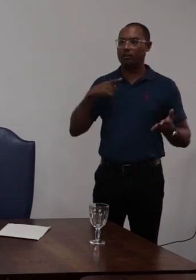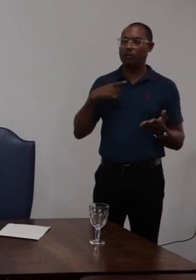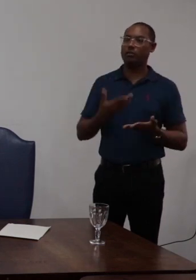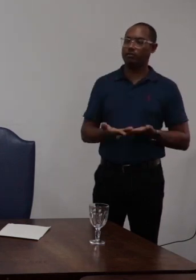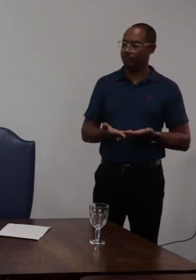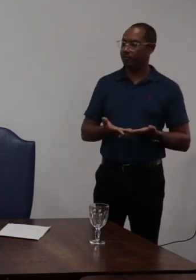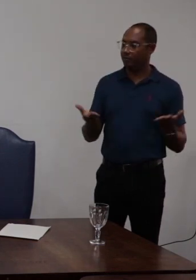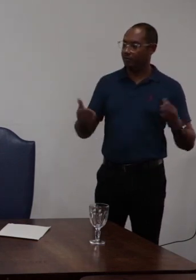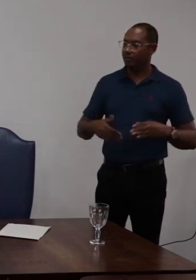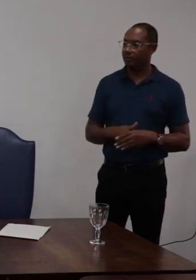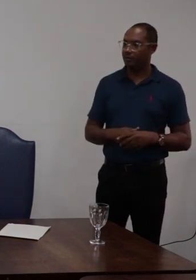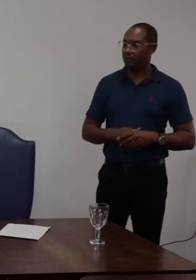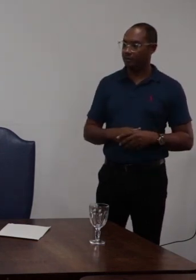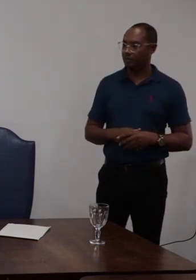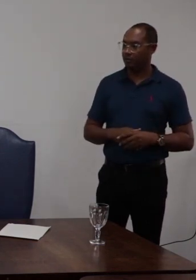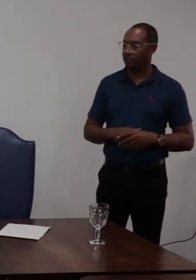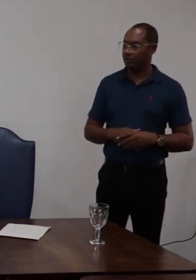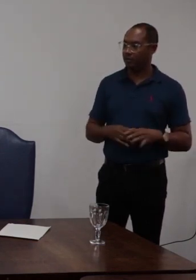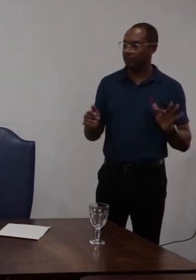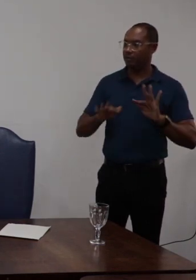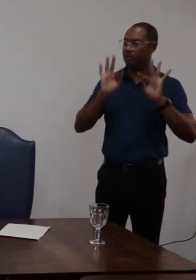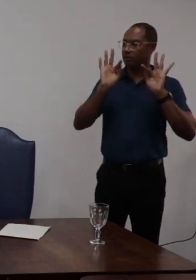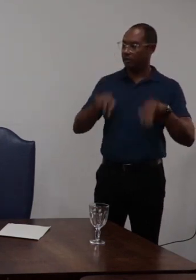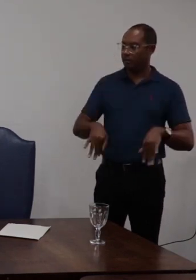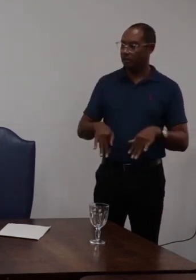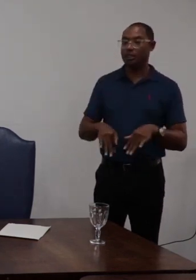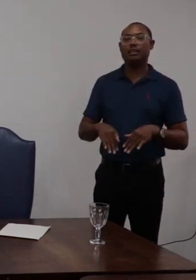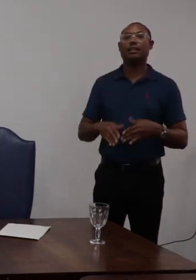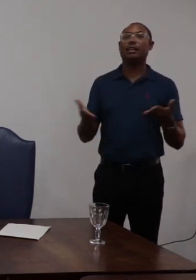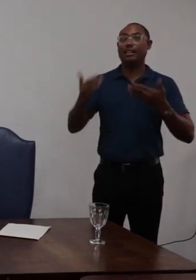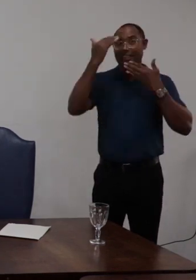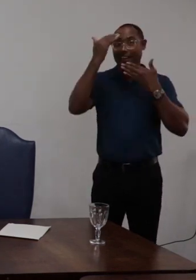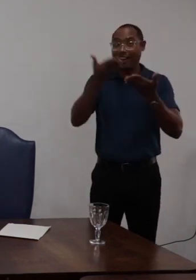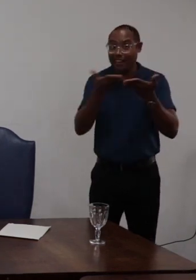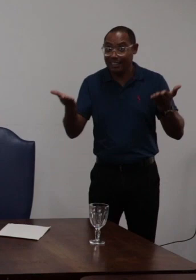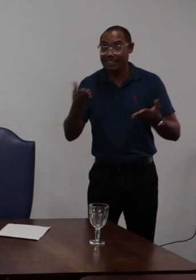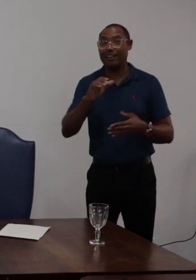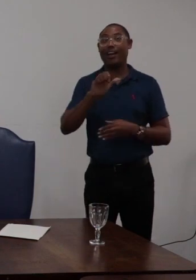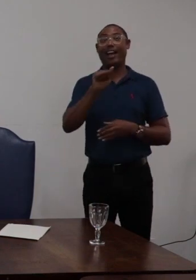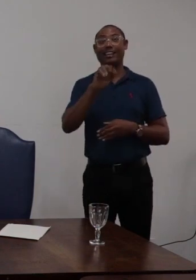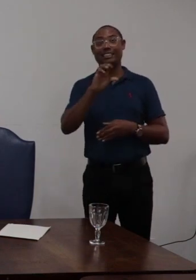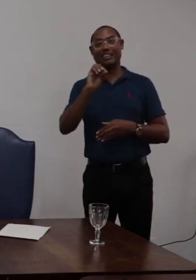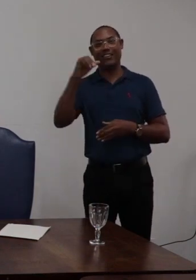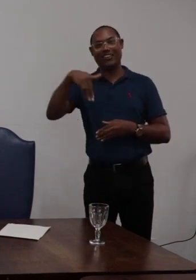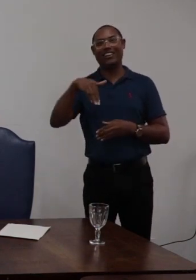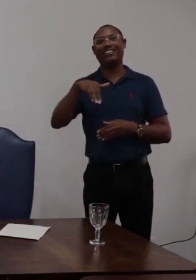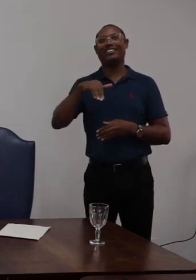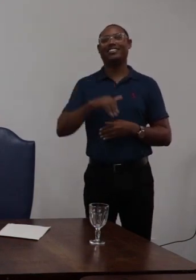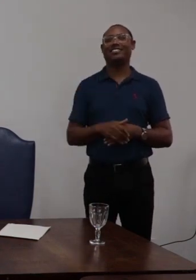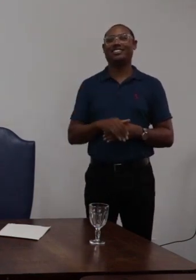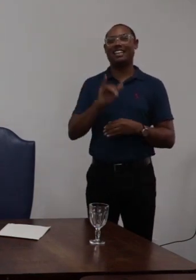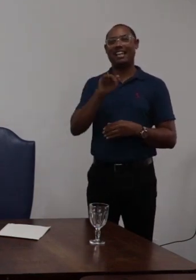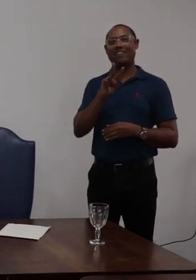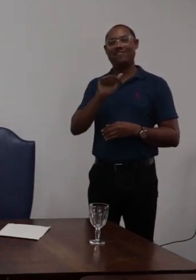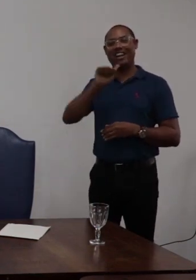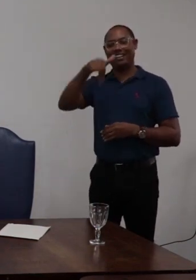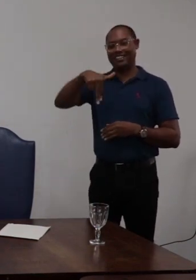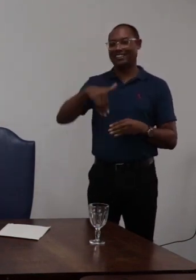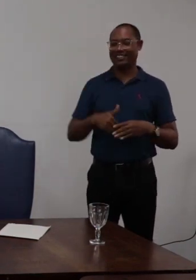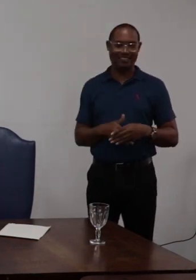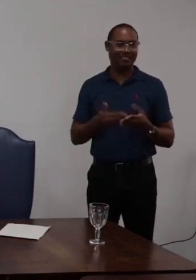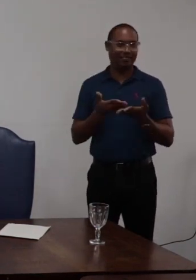todos e dessa forma declaro encerrado agradecer também aqui a nossa assessoria de comunicação a Ascom fazendo a transmissão aqui